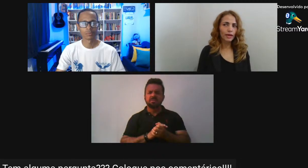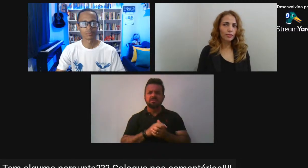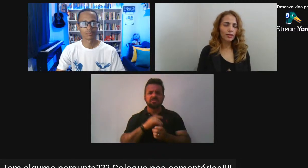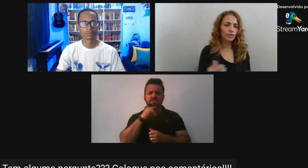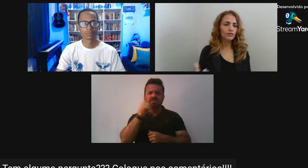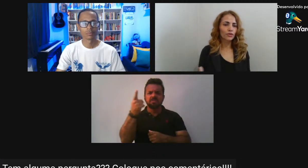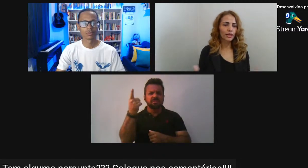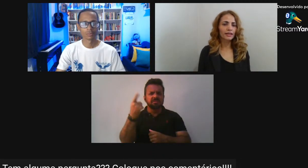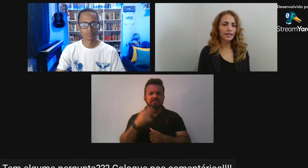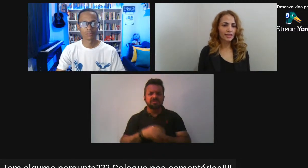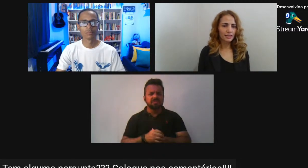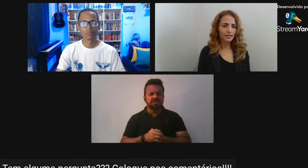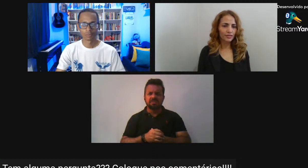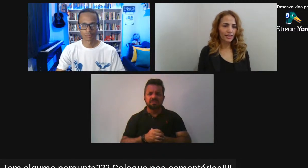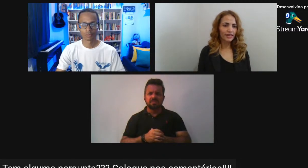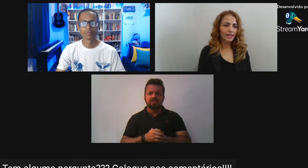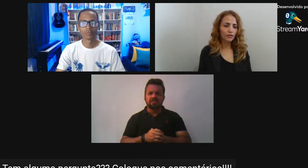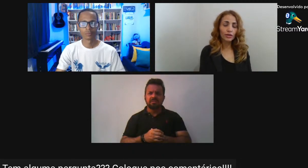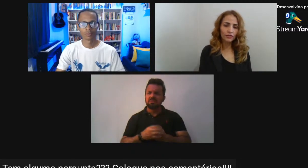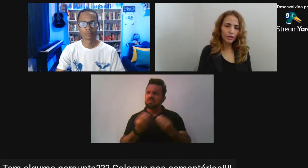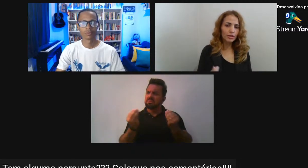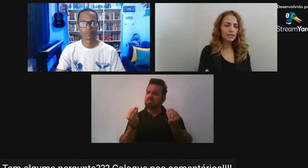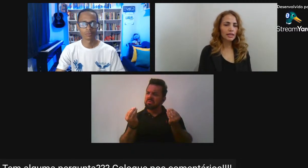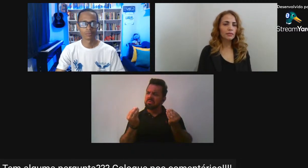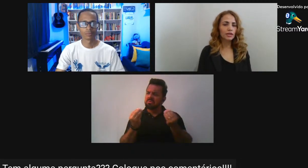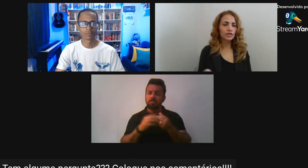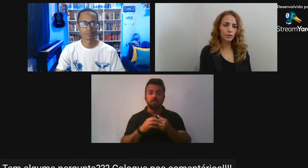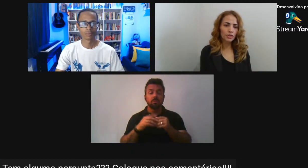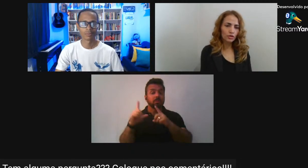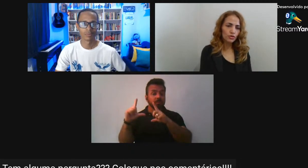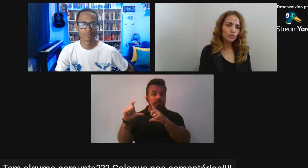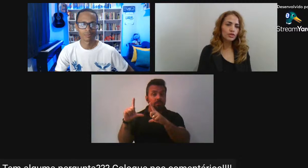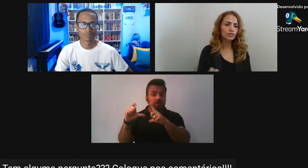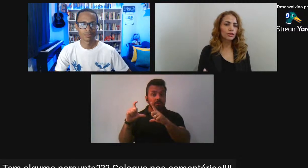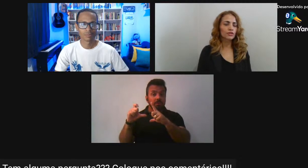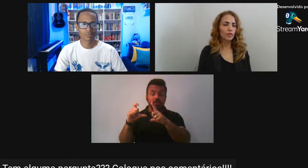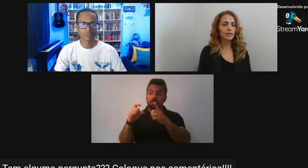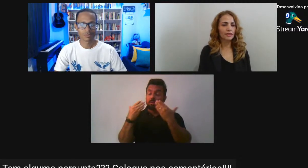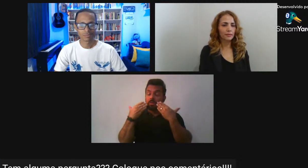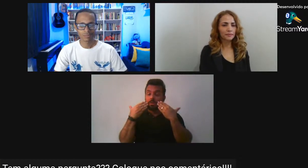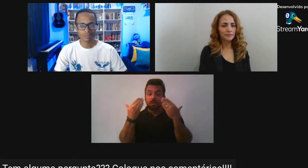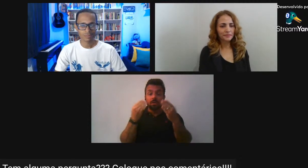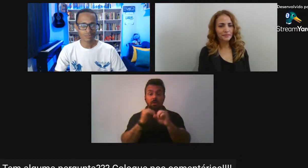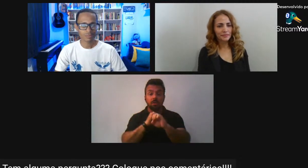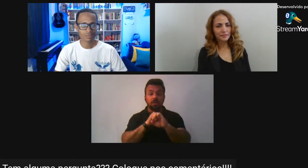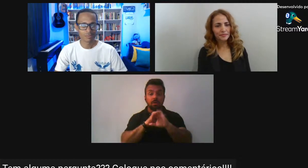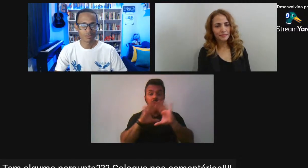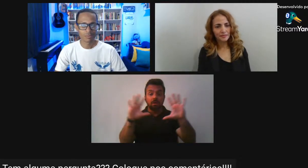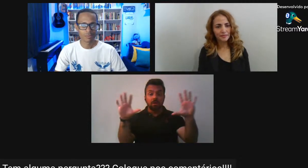Não é uma coisa Violenta e agressiva E a fotografia Mostra exatamente Esse processo sutil De transformação